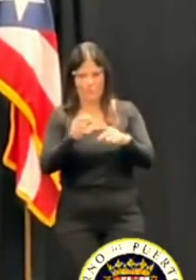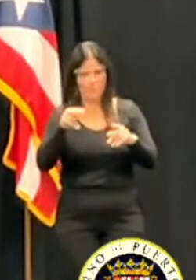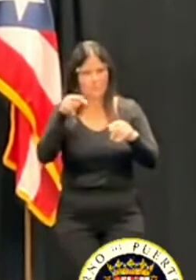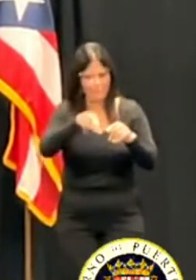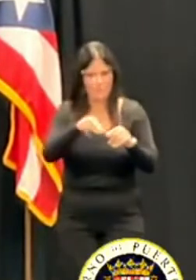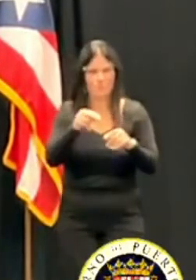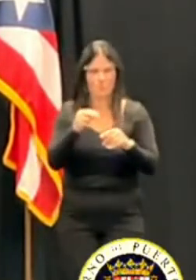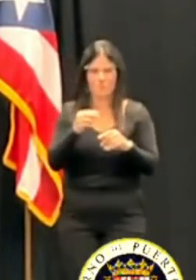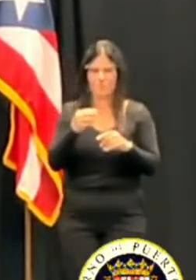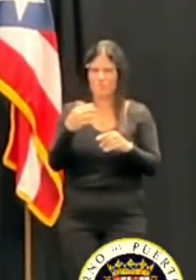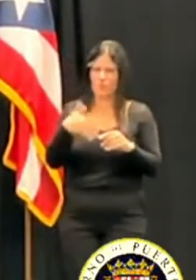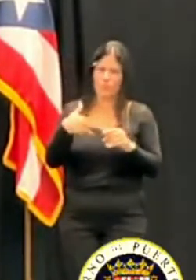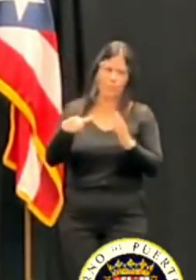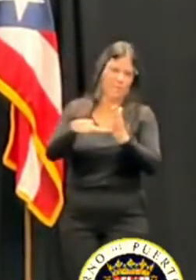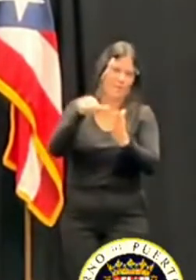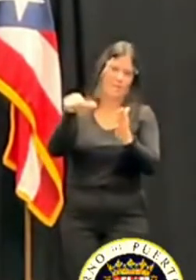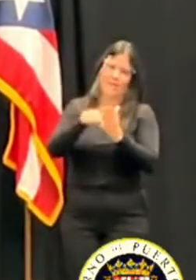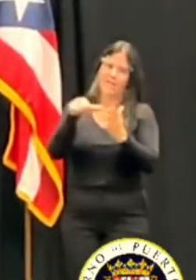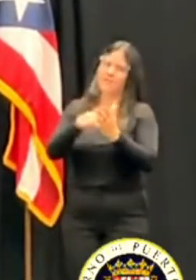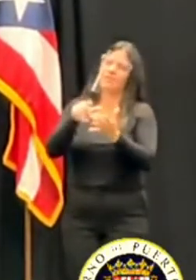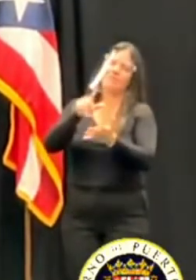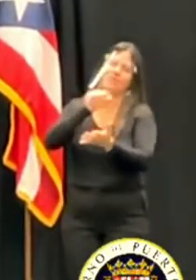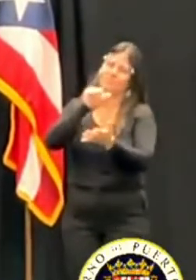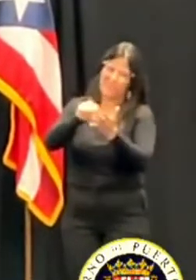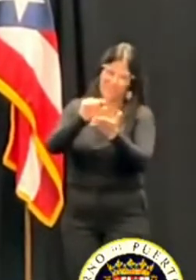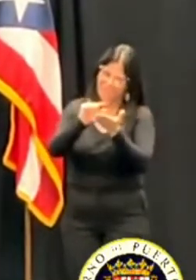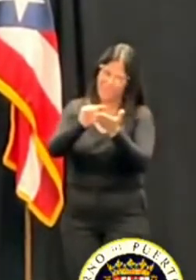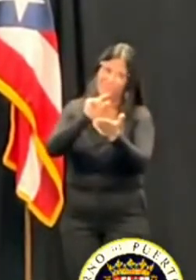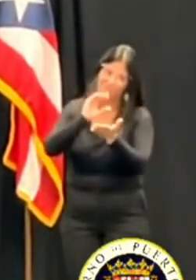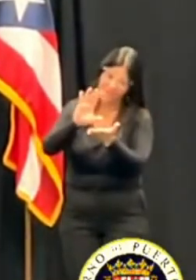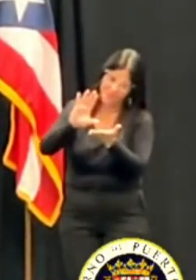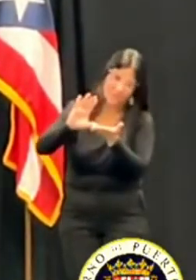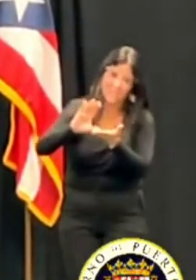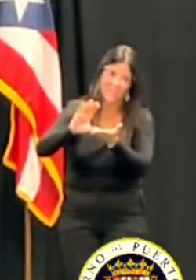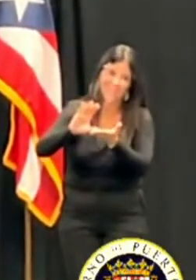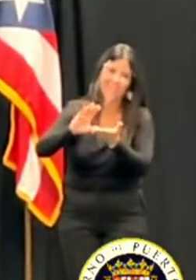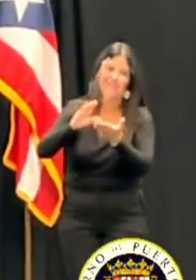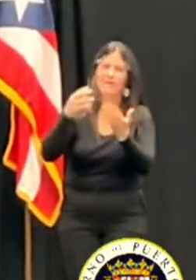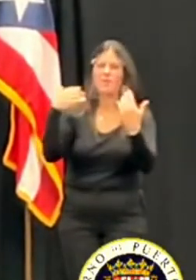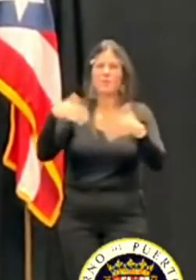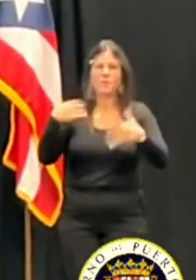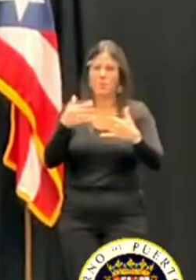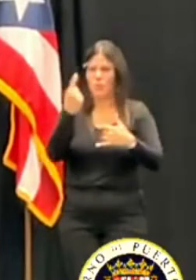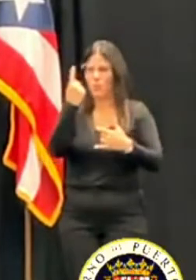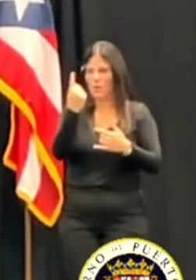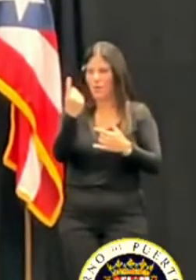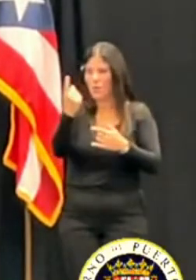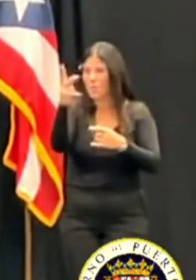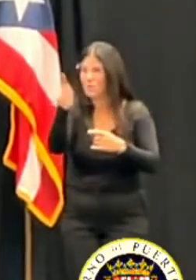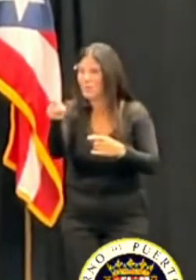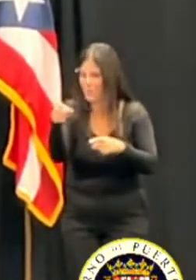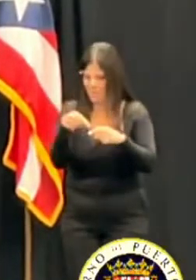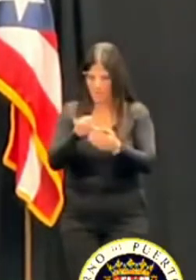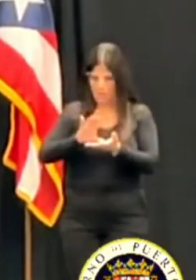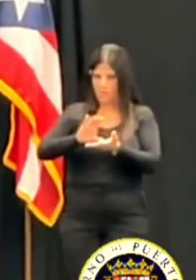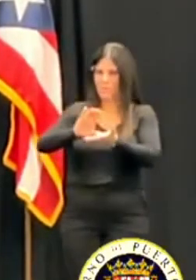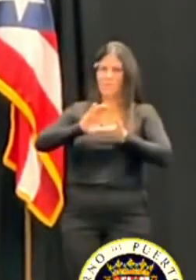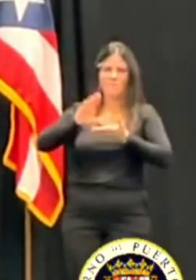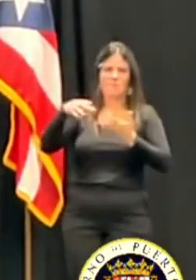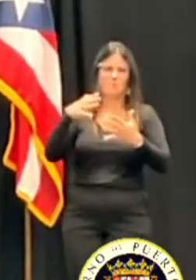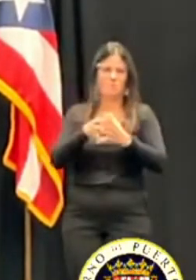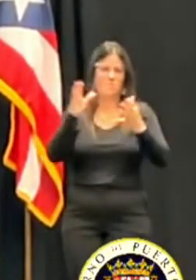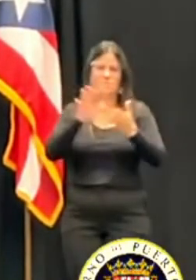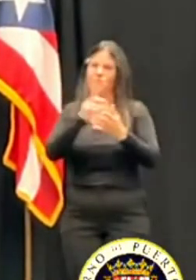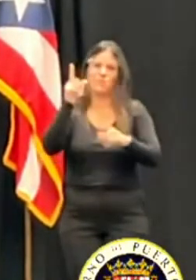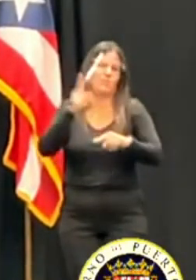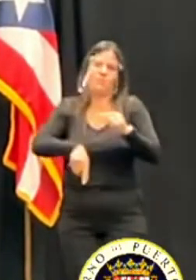páginas que le envió el alcalde para contestar un señalamiento porque definitivamente entonces el informe se convierte en